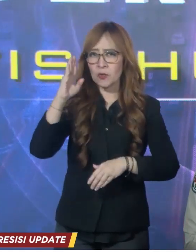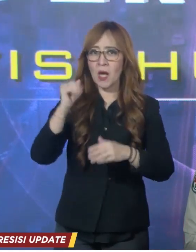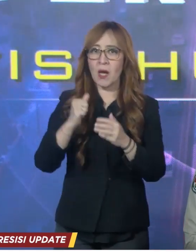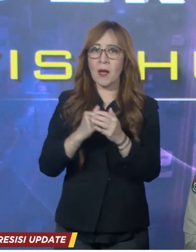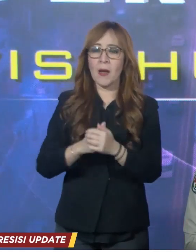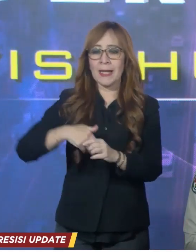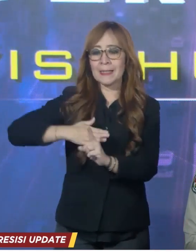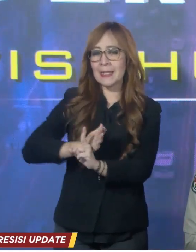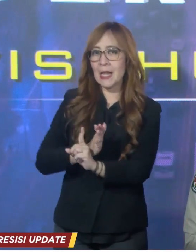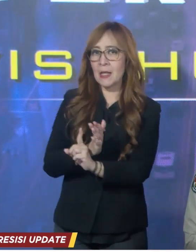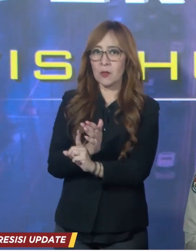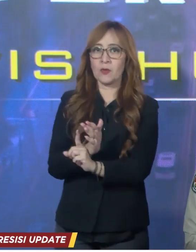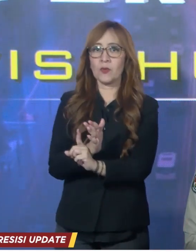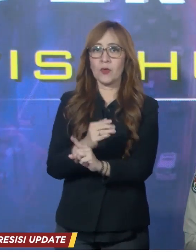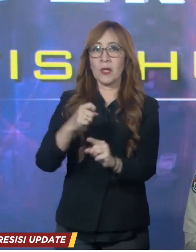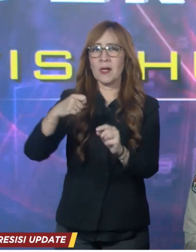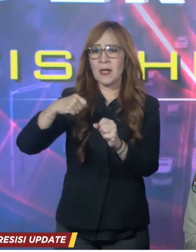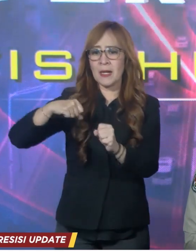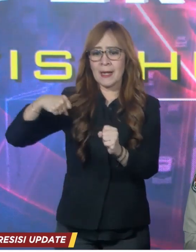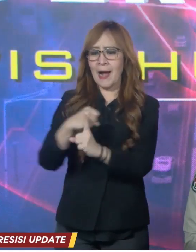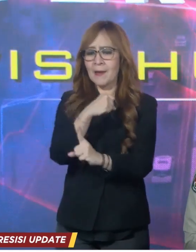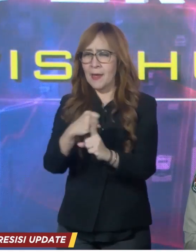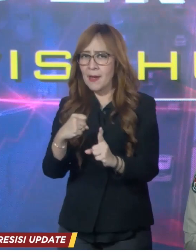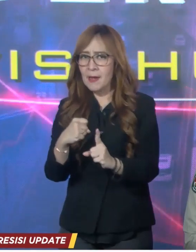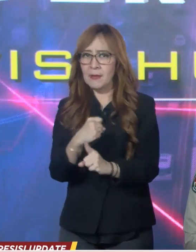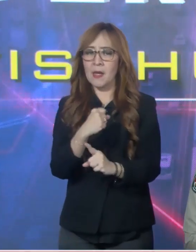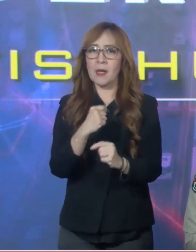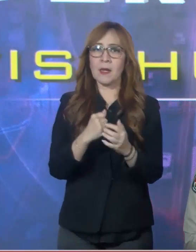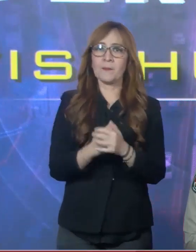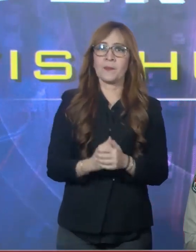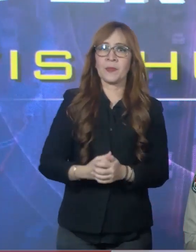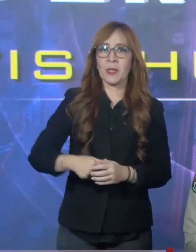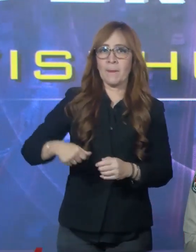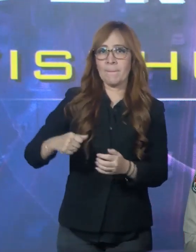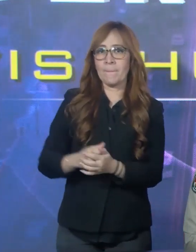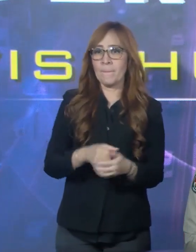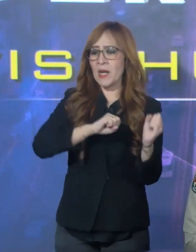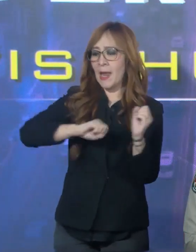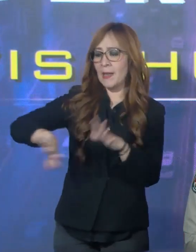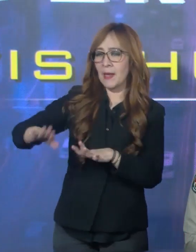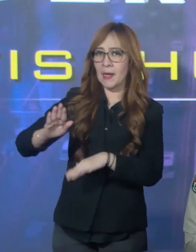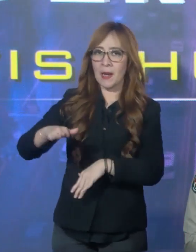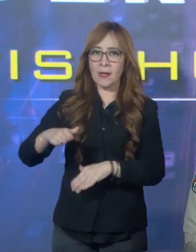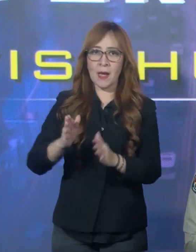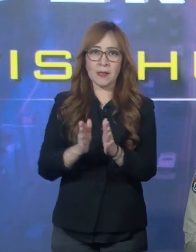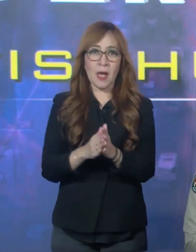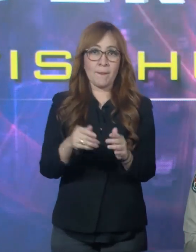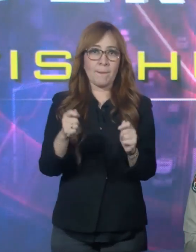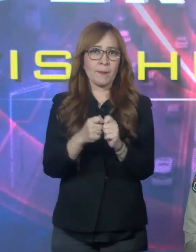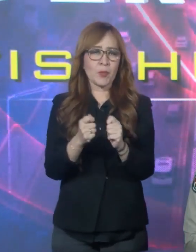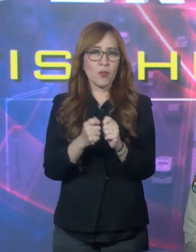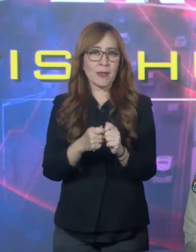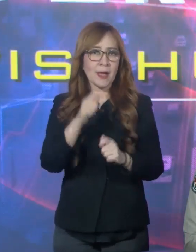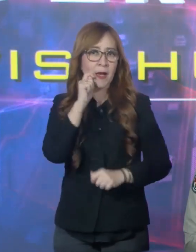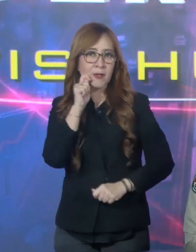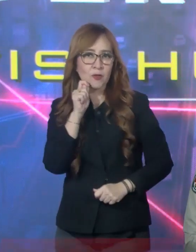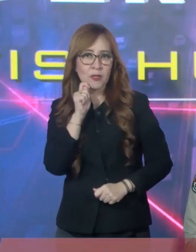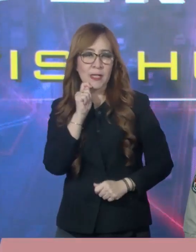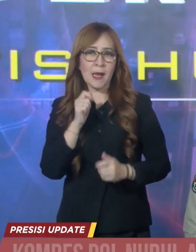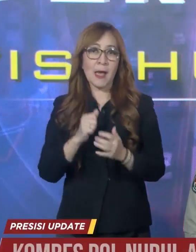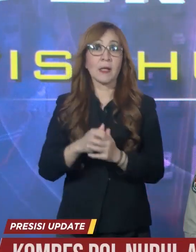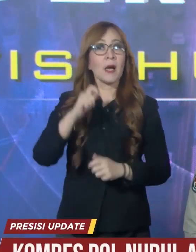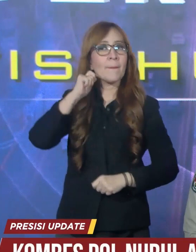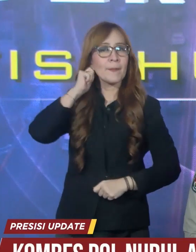melakukan perselingkuhan, KDRT, penelantaran anak, dan perbuatan asusila dengan